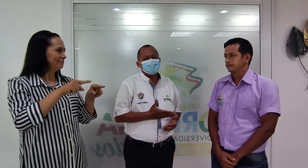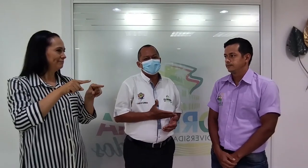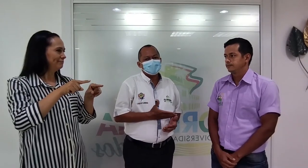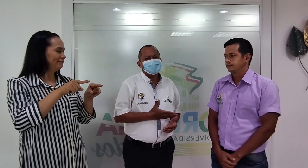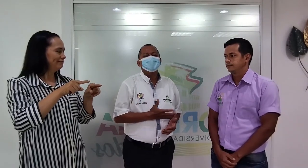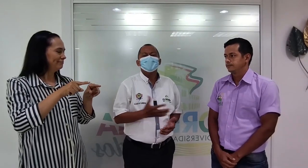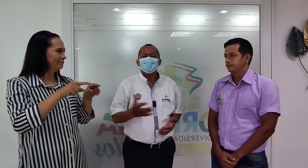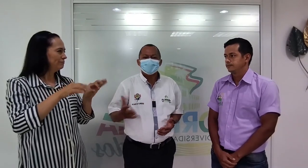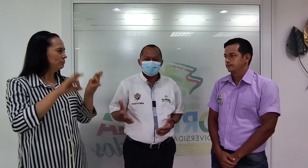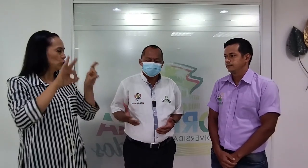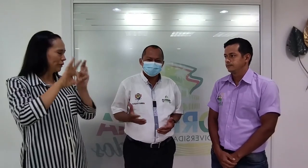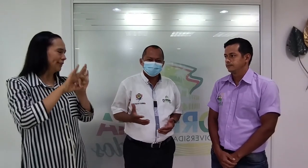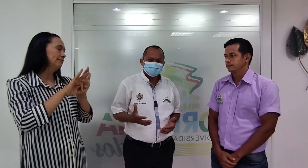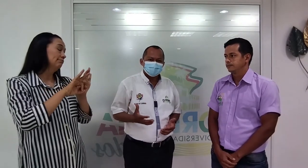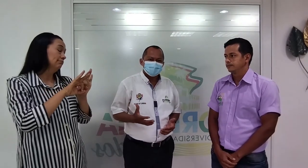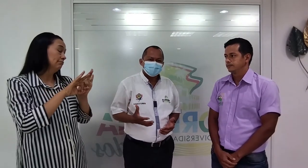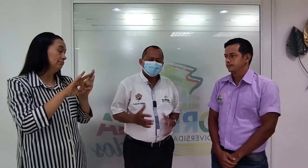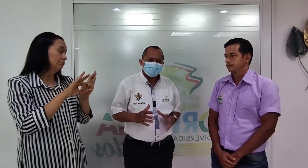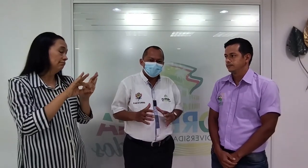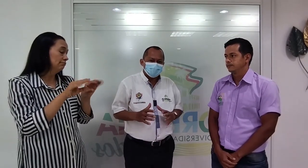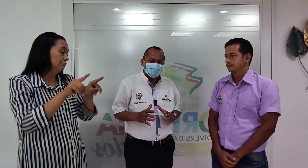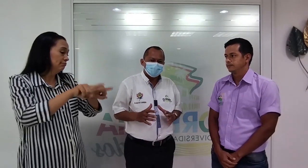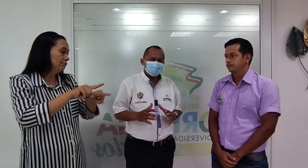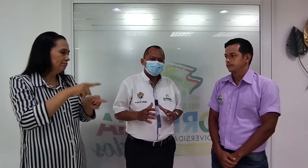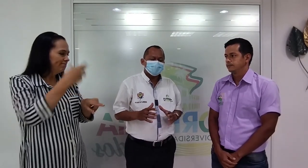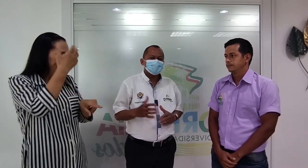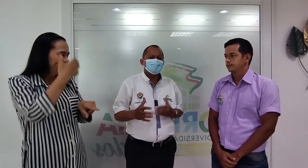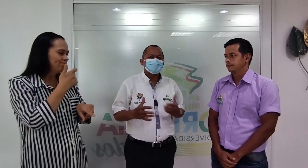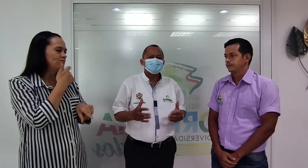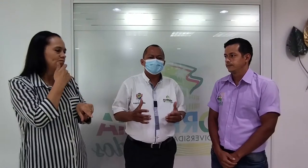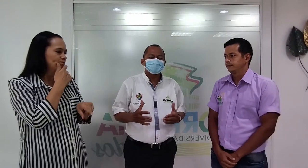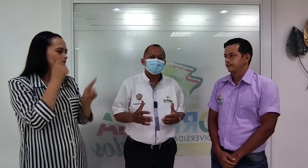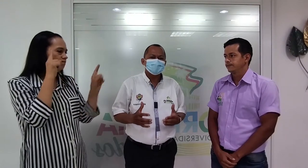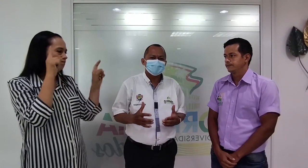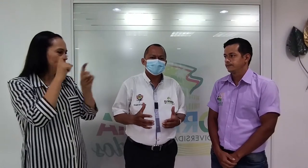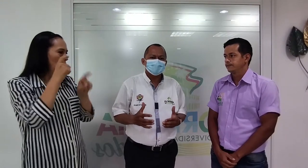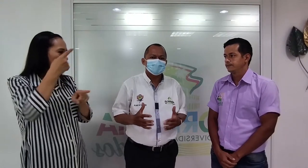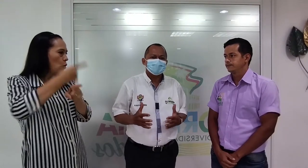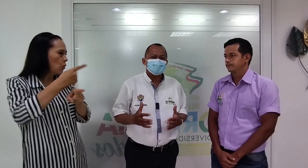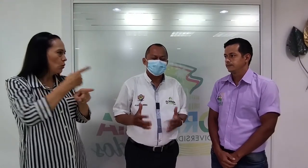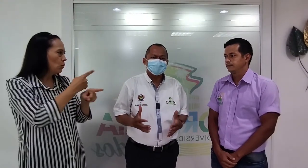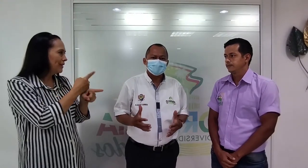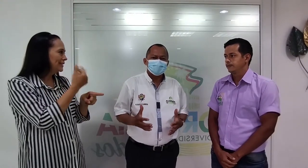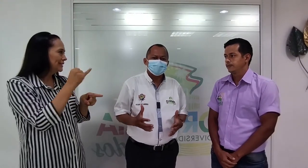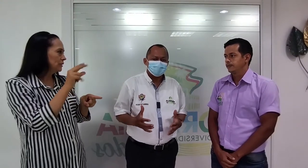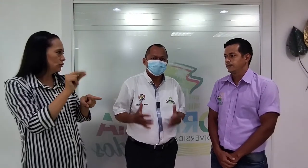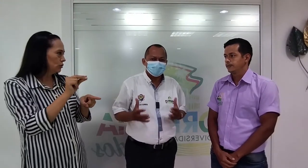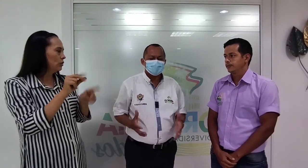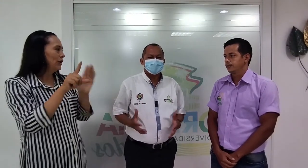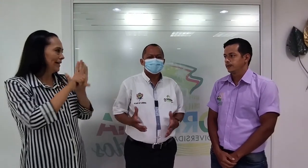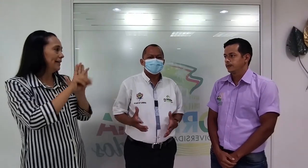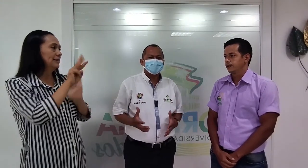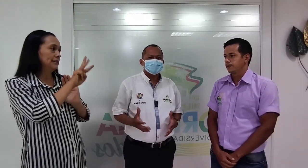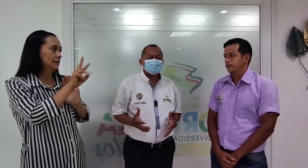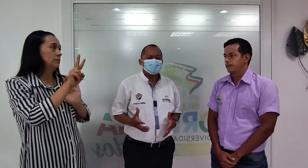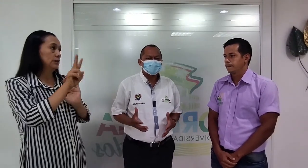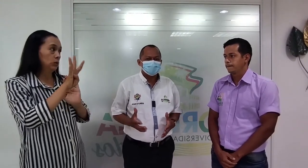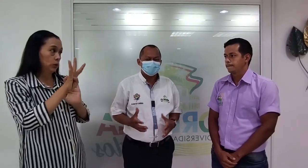para evaluar cómo se ha venido dando el cumplimiento de esa ley supremamente importante que dio